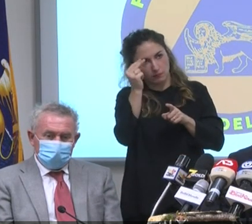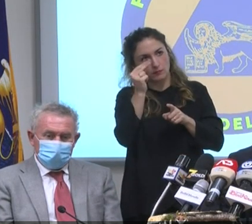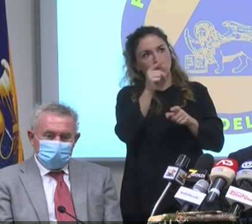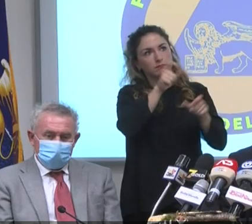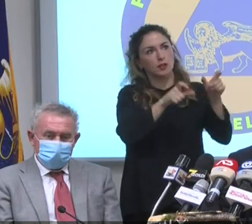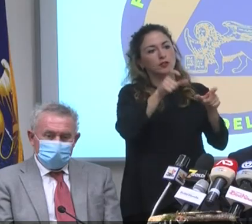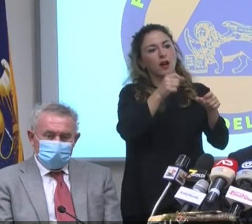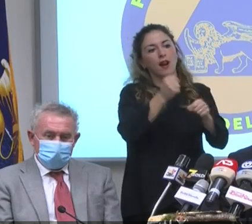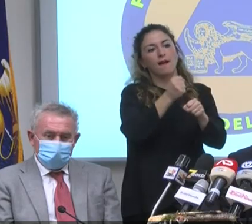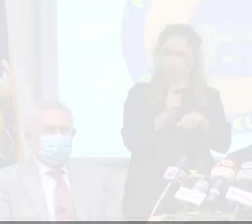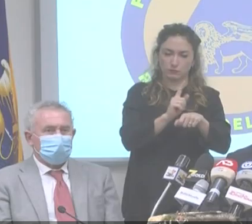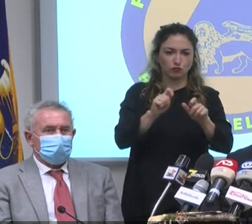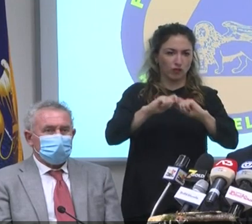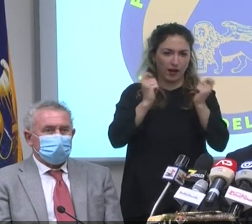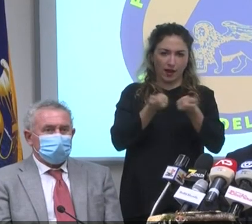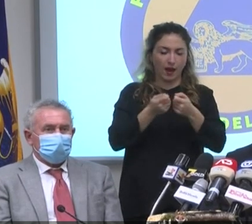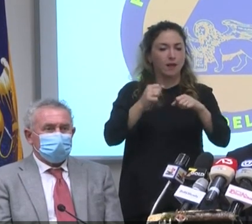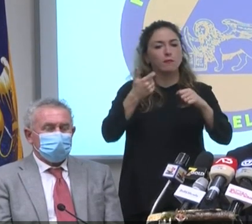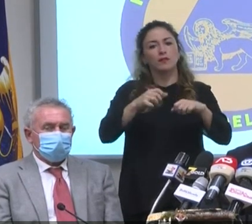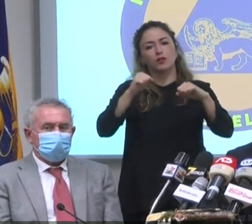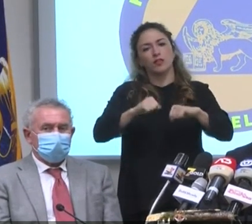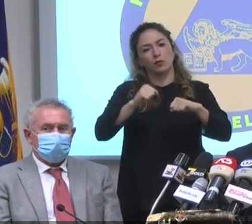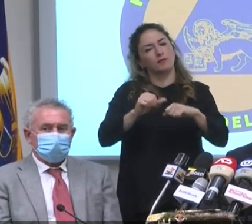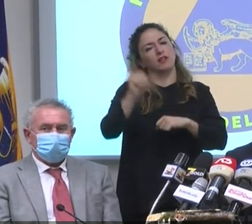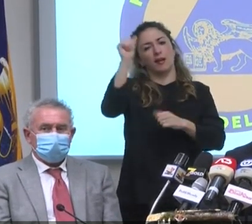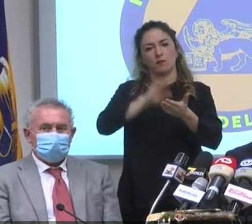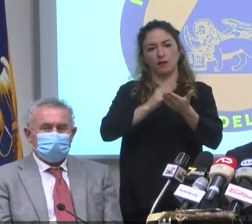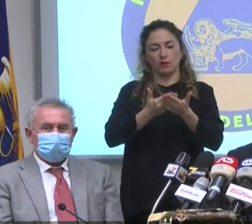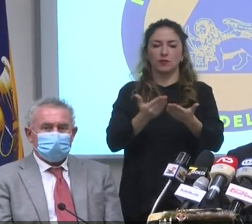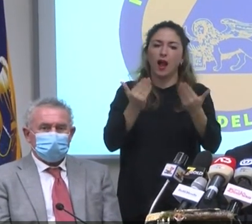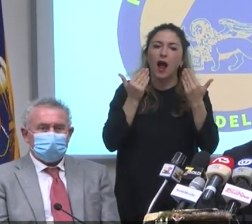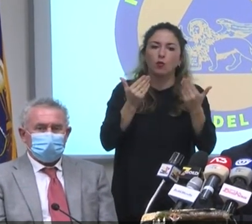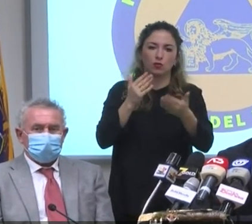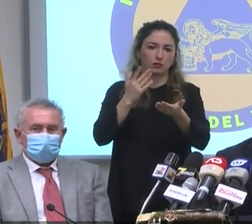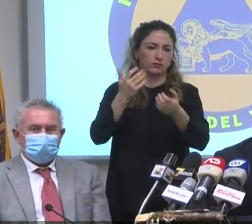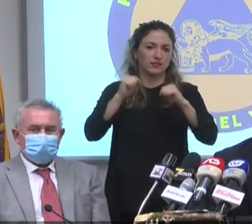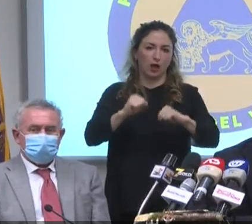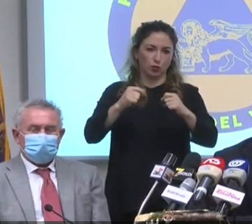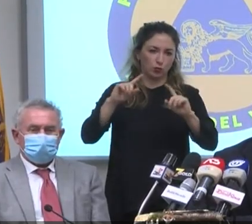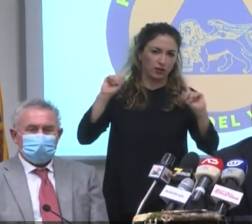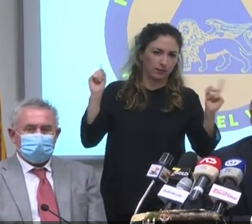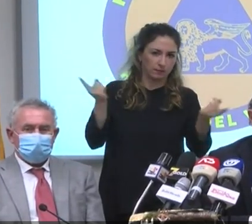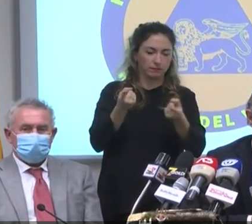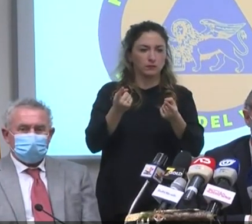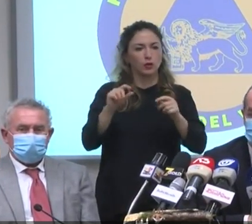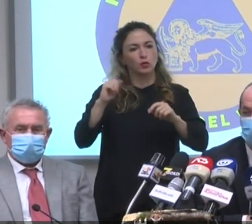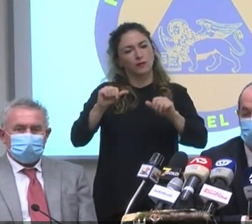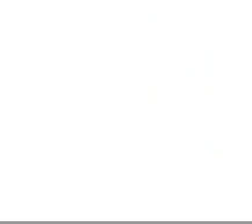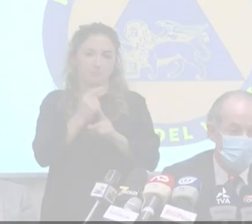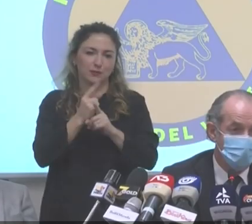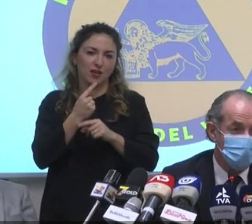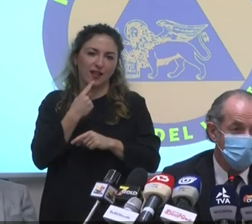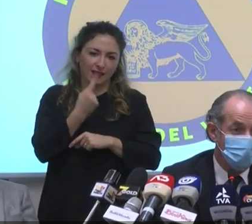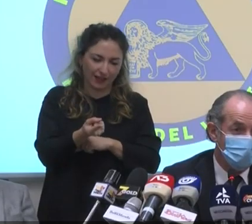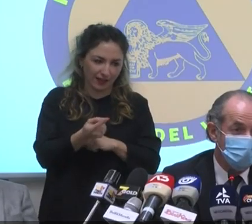nostri uomini e donne della sanità quindi veramente auguro di cuore salute di tornare in perfetta forma fisica